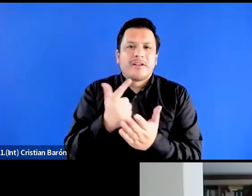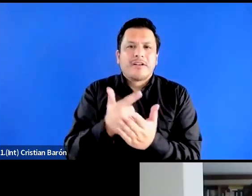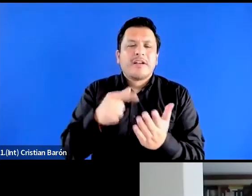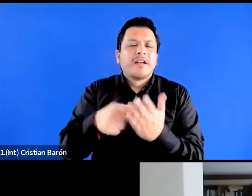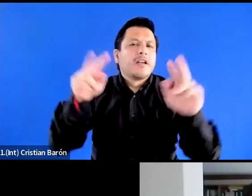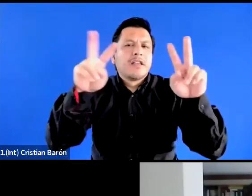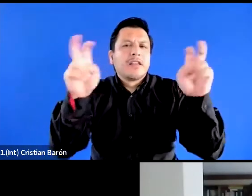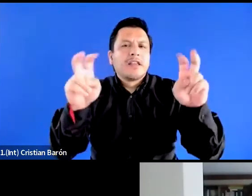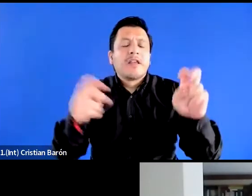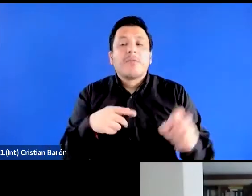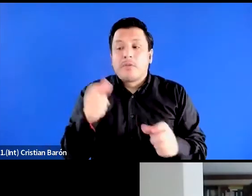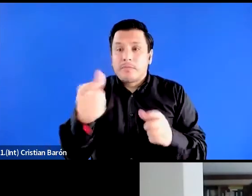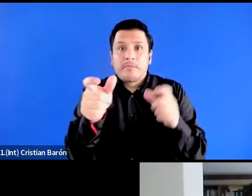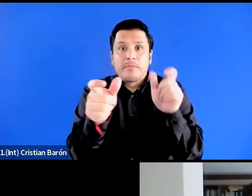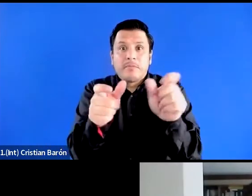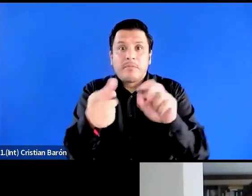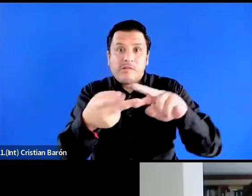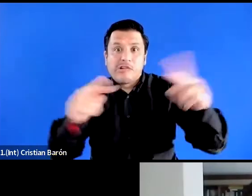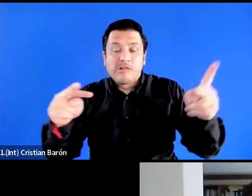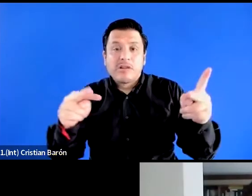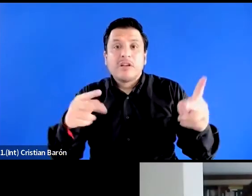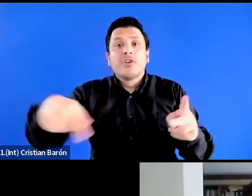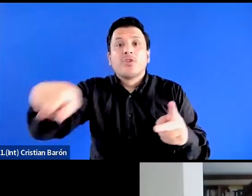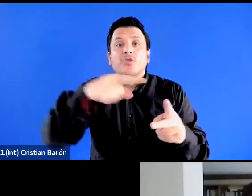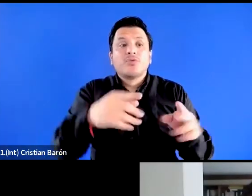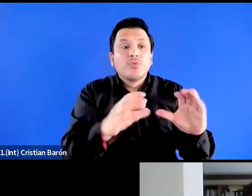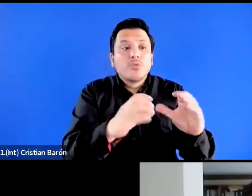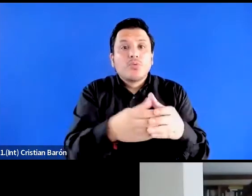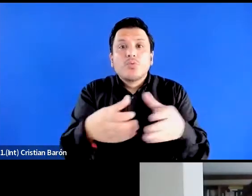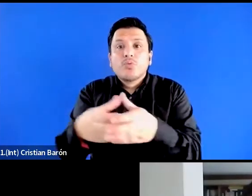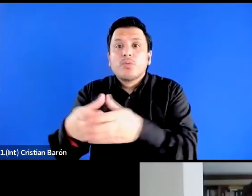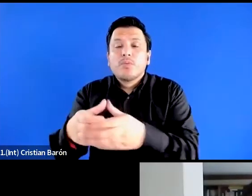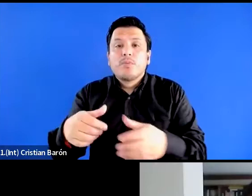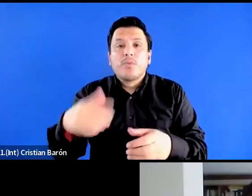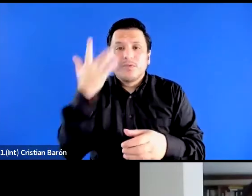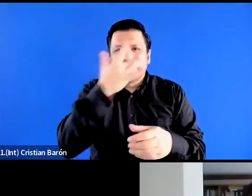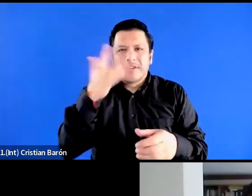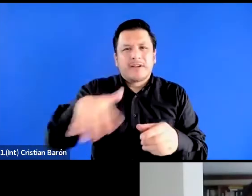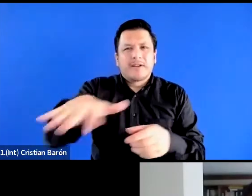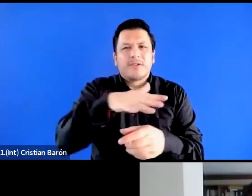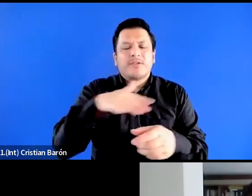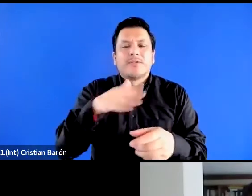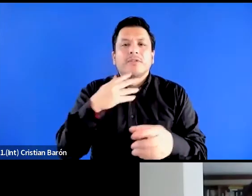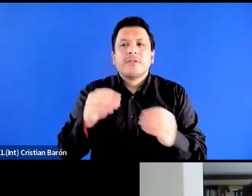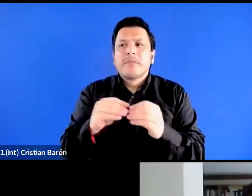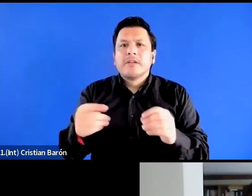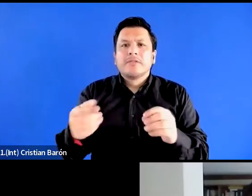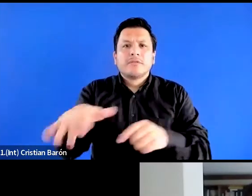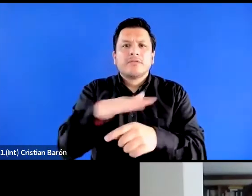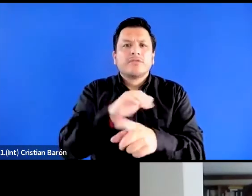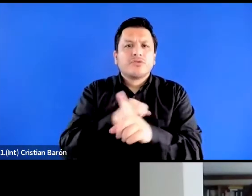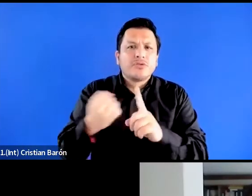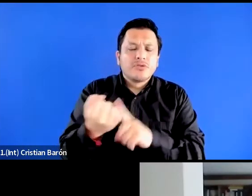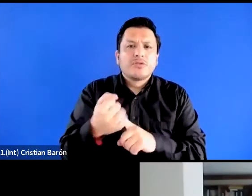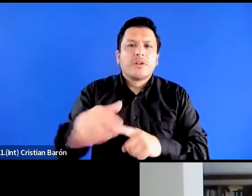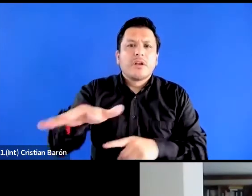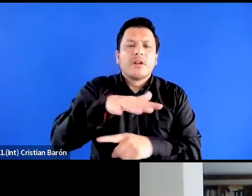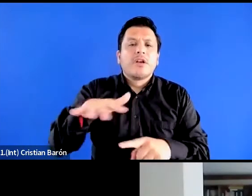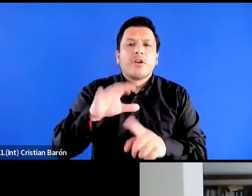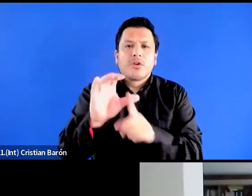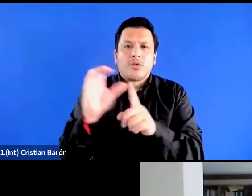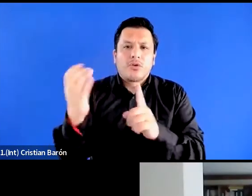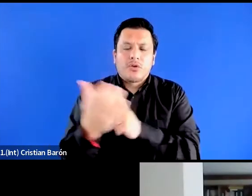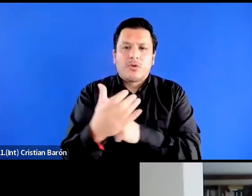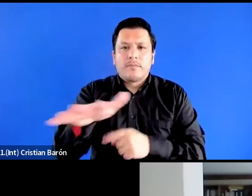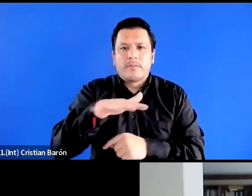oxímoron de las clases medias negras, movilidad social e interseccionalidad en Colombia, el cual es uno de los